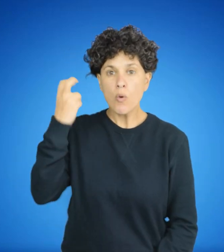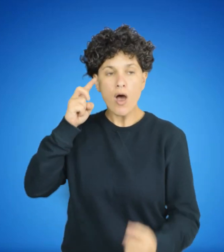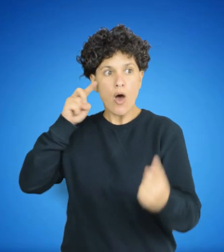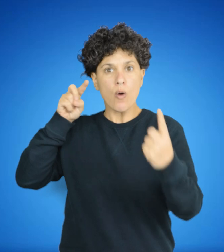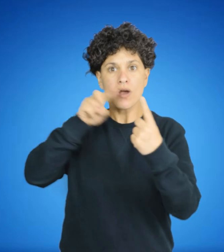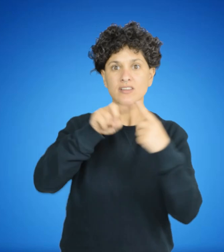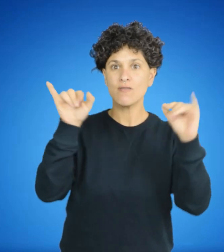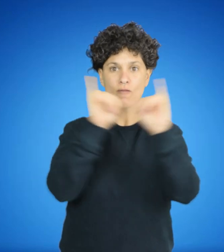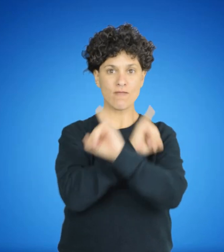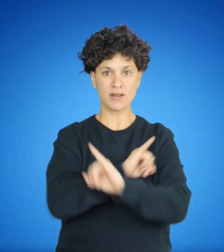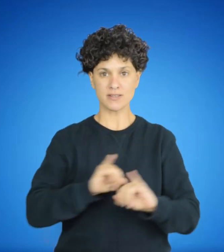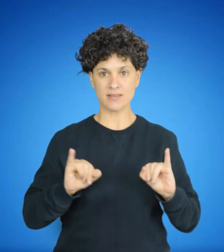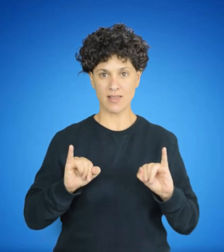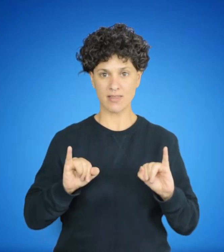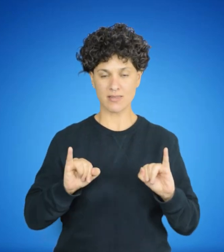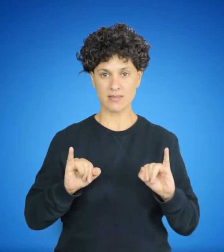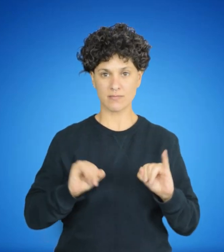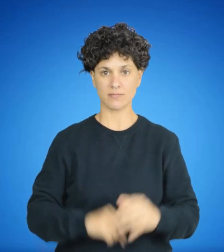Busca los medios para alcanzar la felicidad.